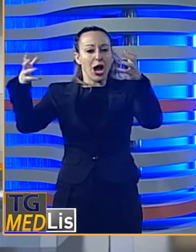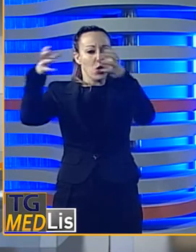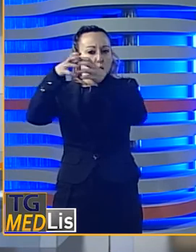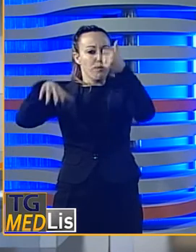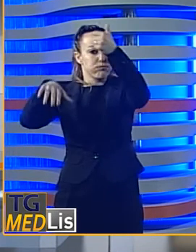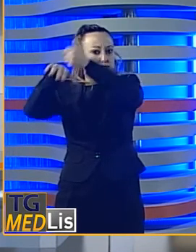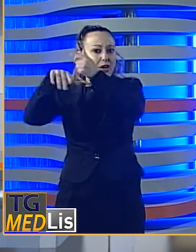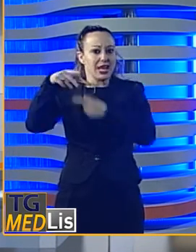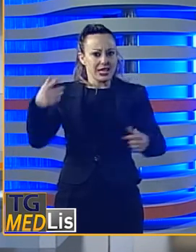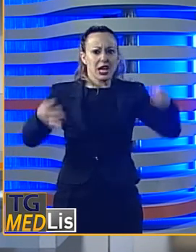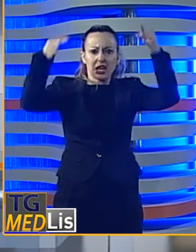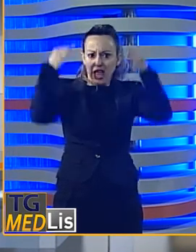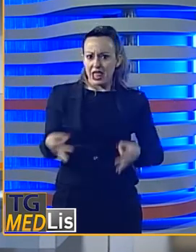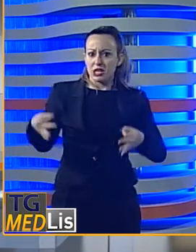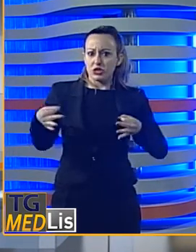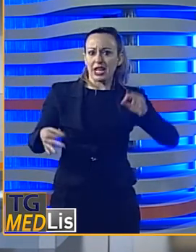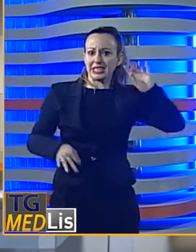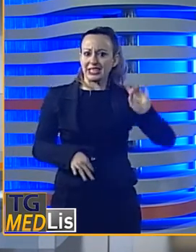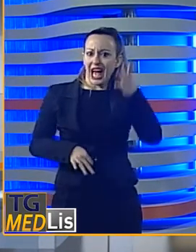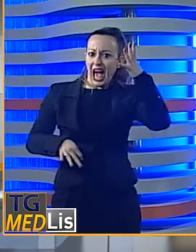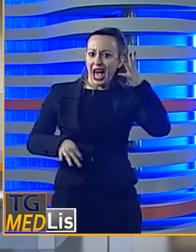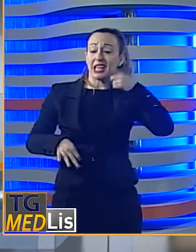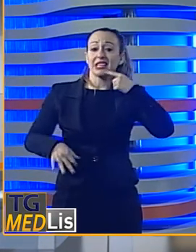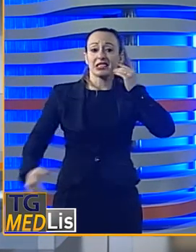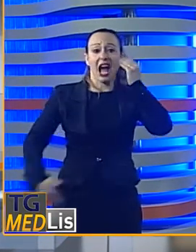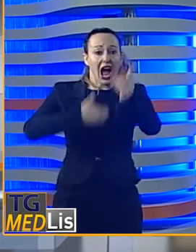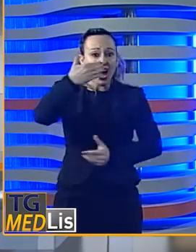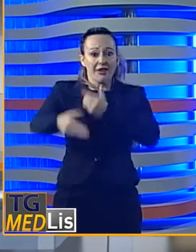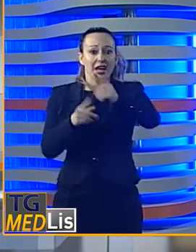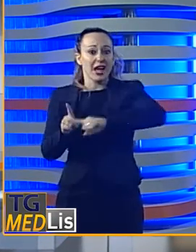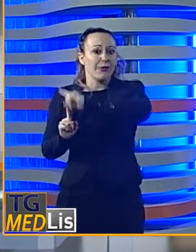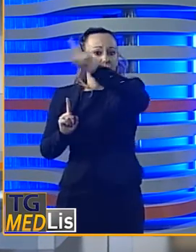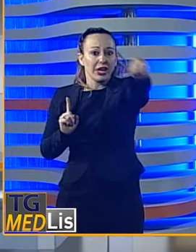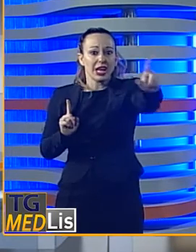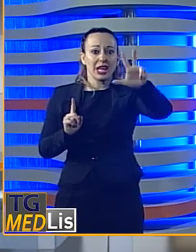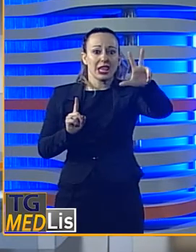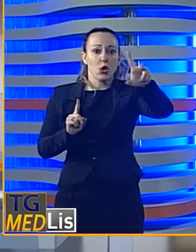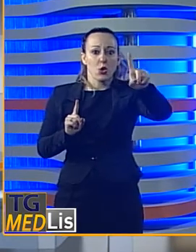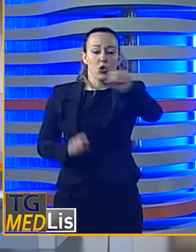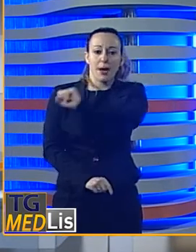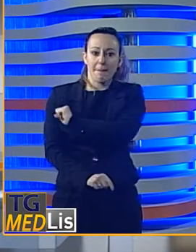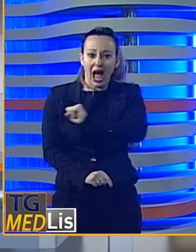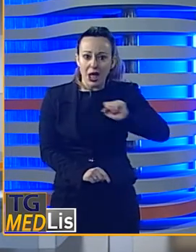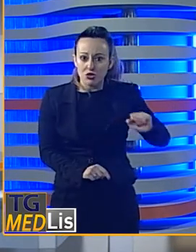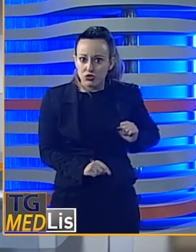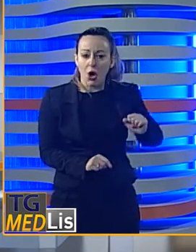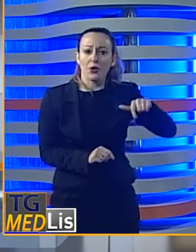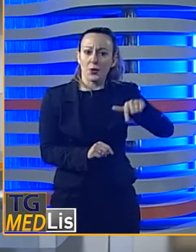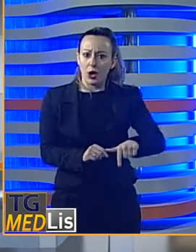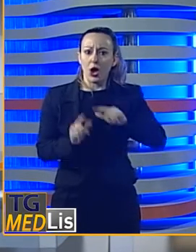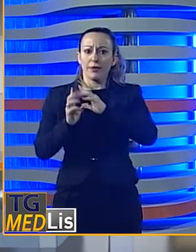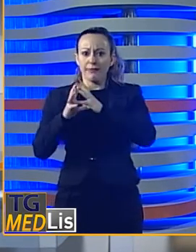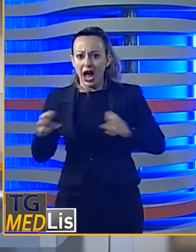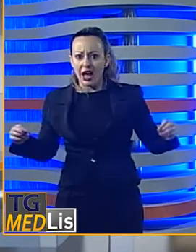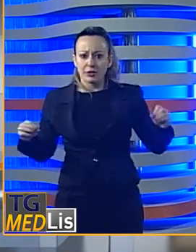capigruppo deciderà se andare avanti fino al 31 marzo o far slittare il voto di un mese, prolungando così l